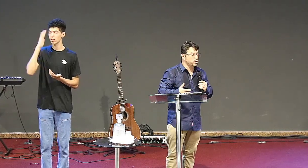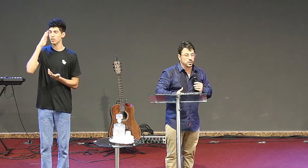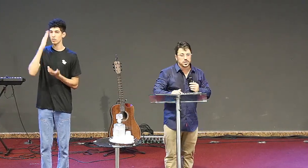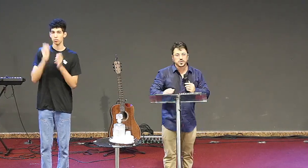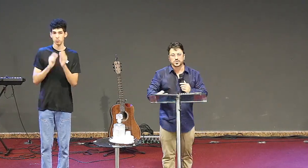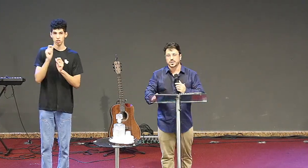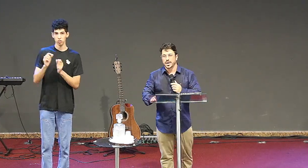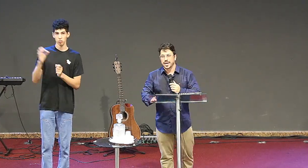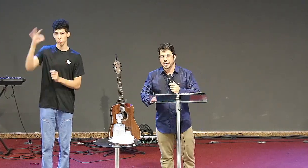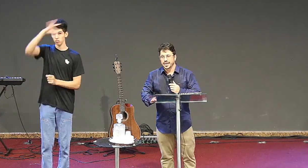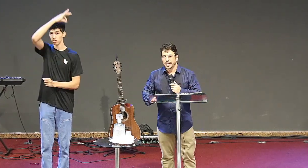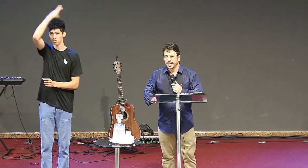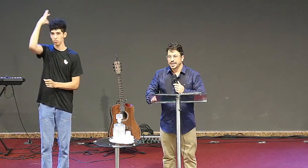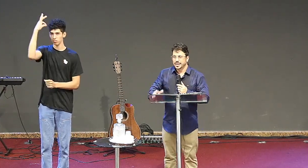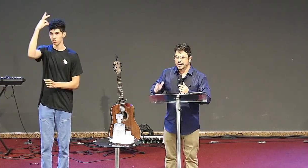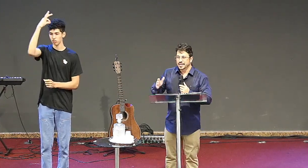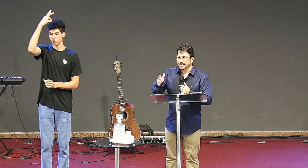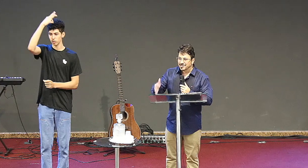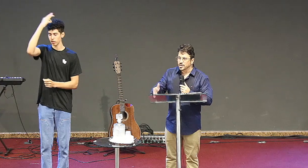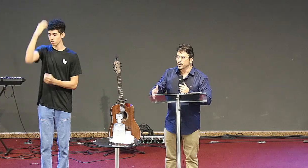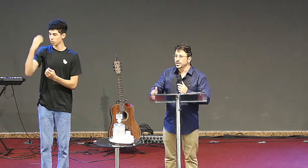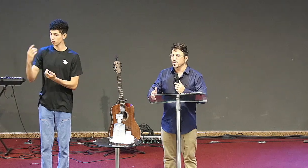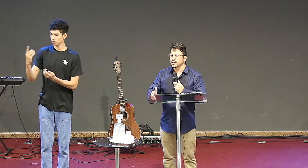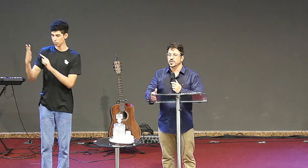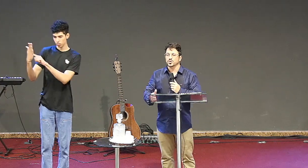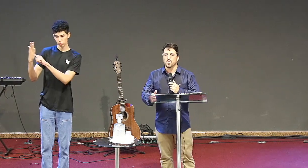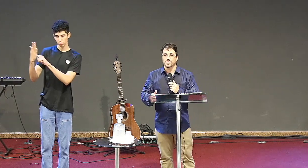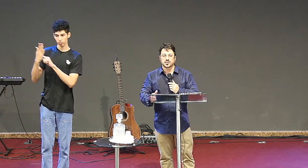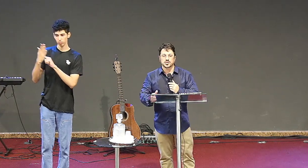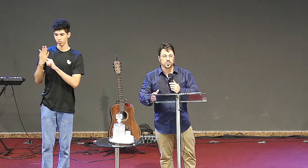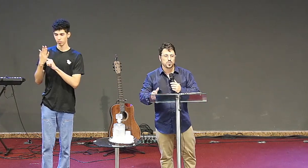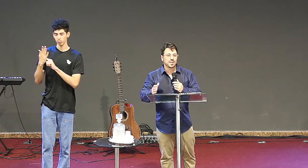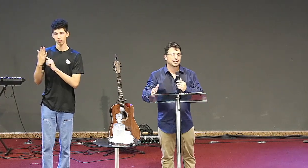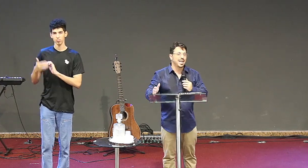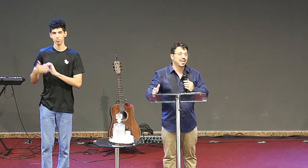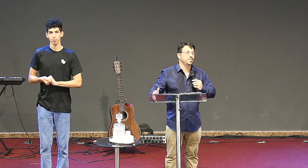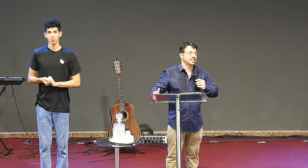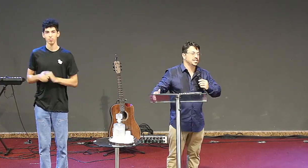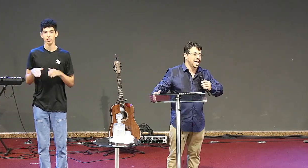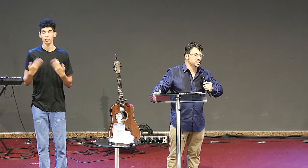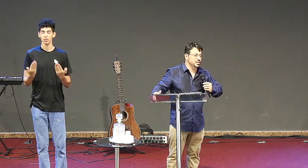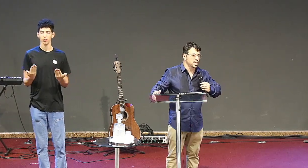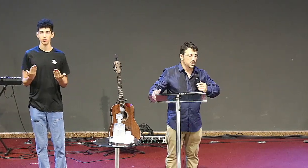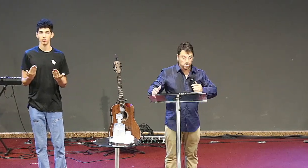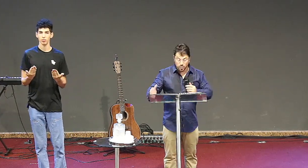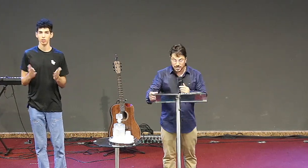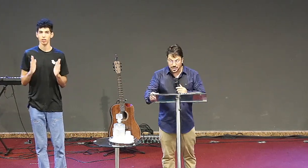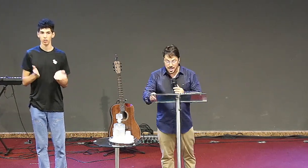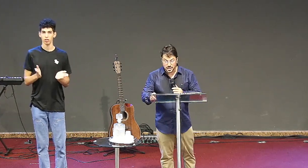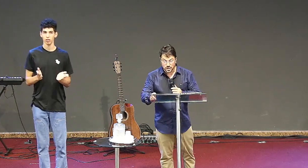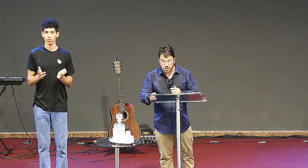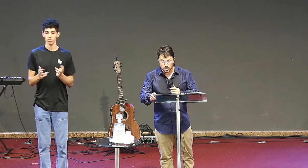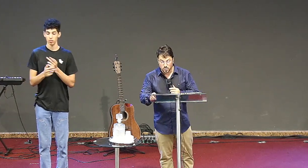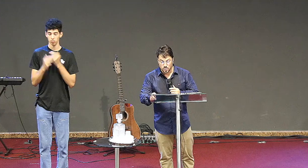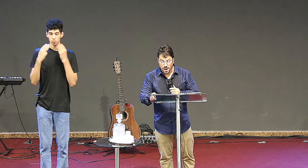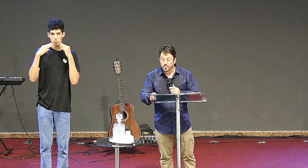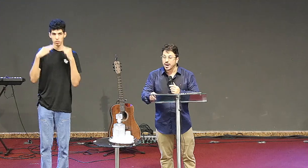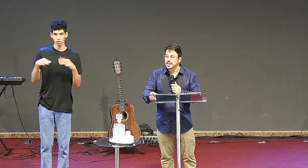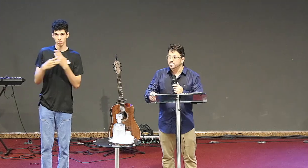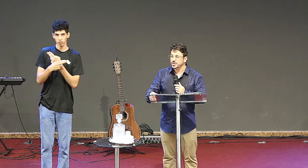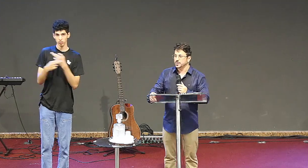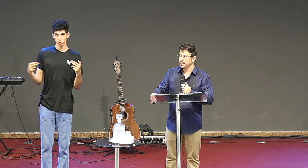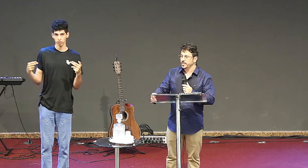me direcionando. E nessa noite nós estamos começando uma série de mensagens sobre as igrejas do